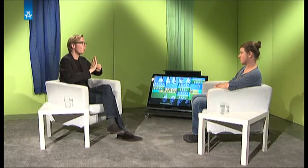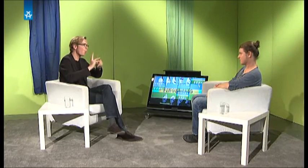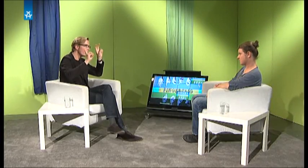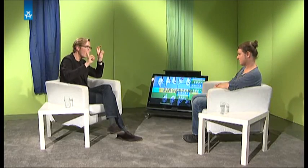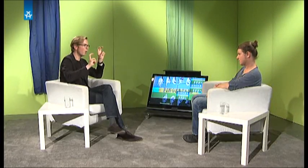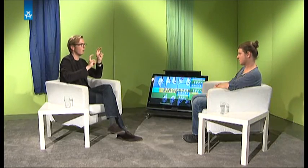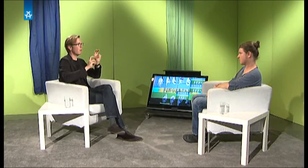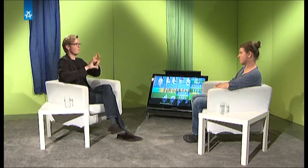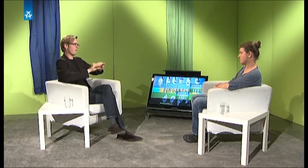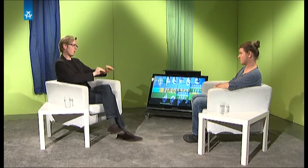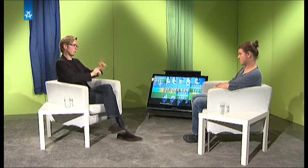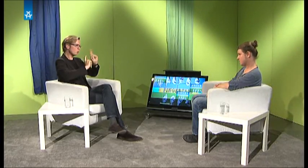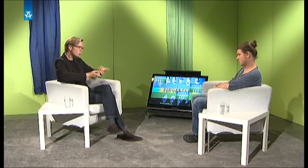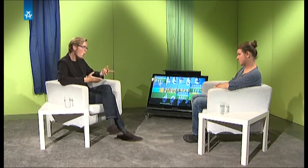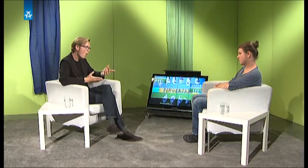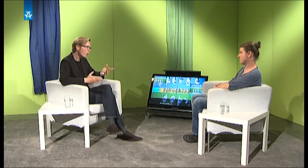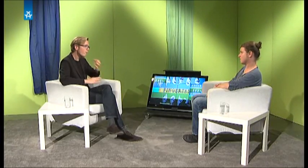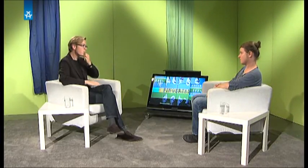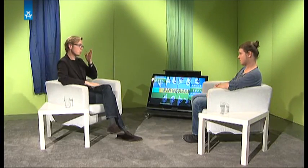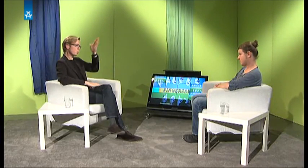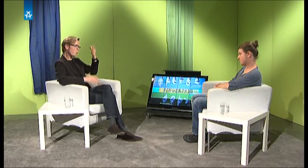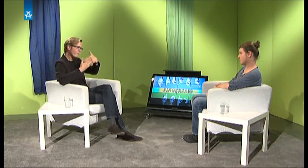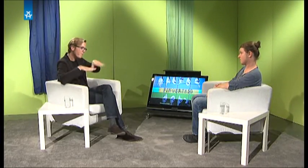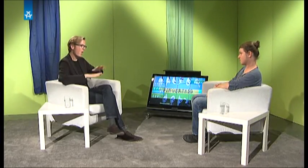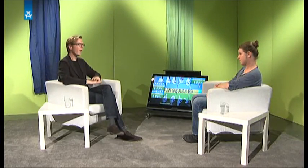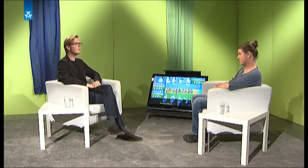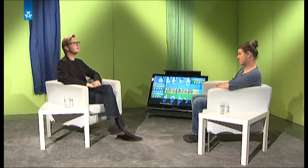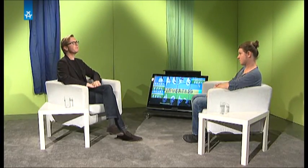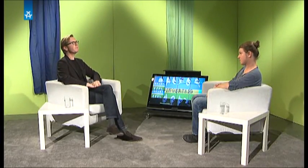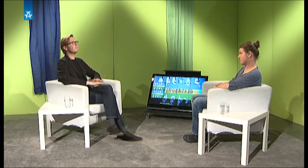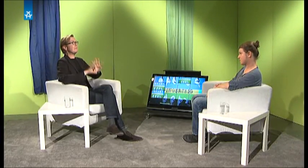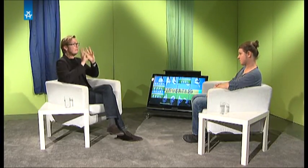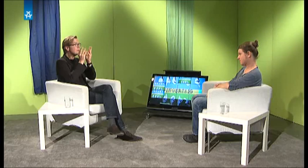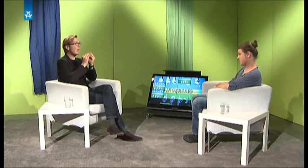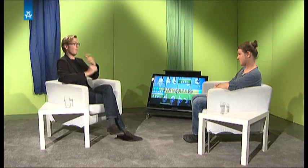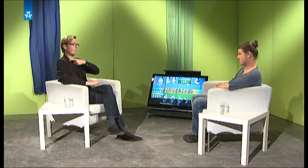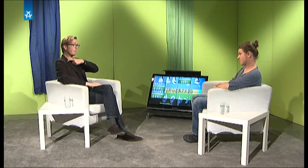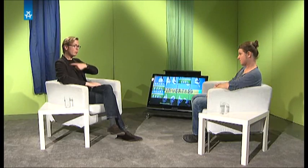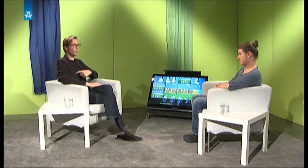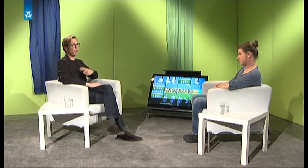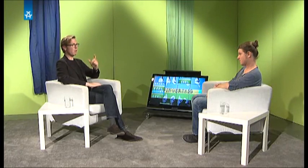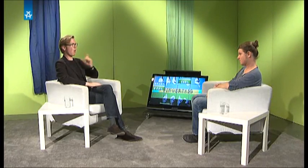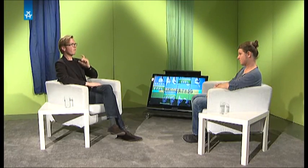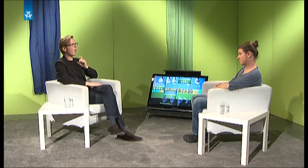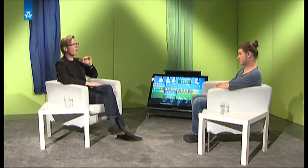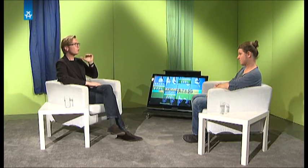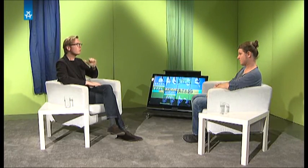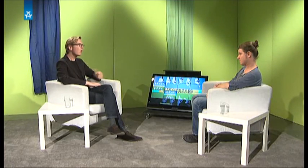hörgeschädigte Kinder. Das wäre für mich wichtig. Meine persönlichen Erfahrungen. Im Allgemeinen würde ich mir einfach wünschen, dass